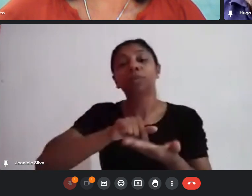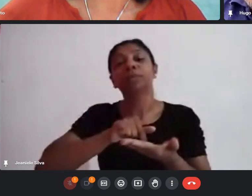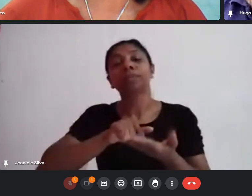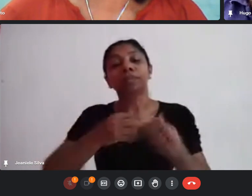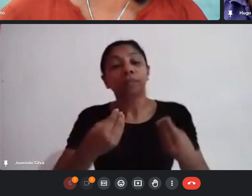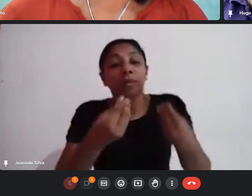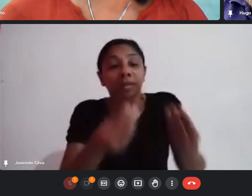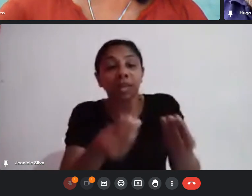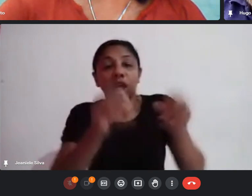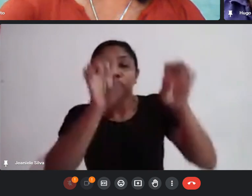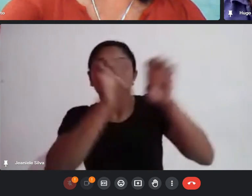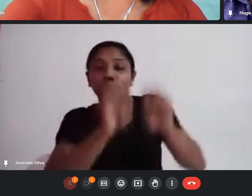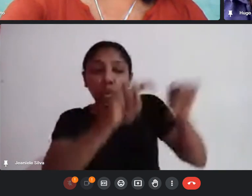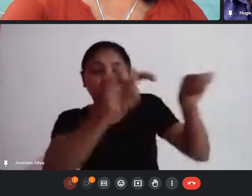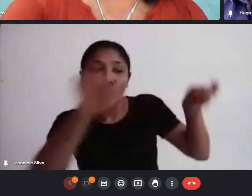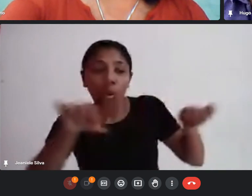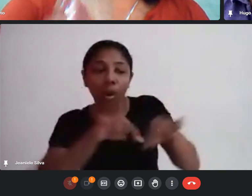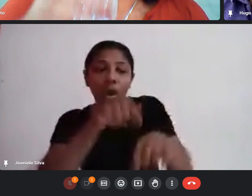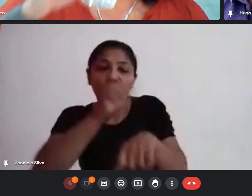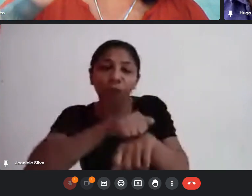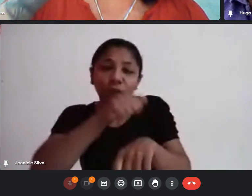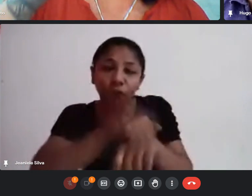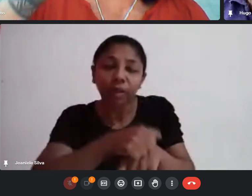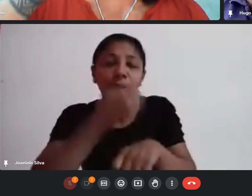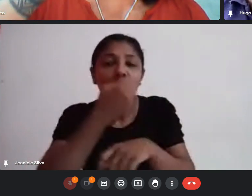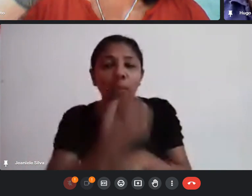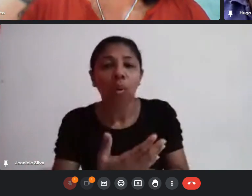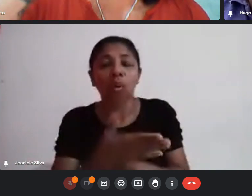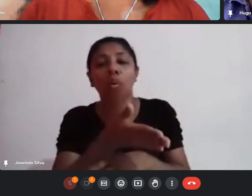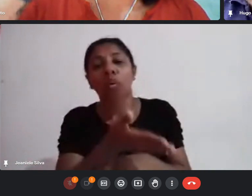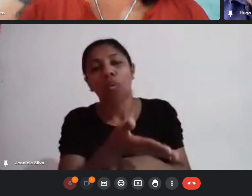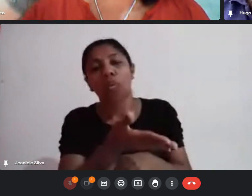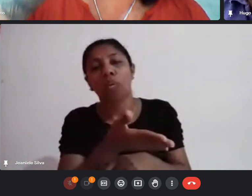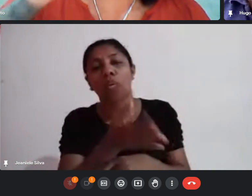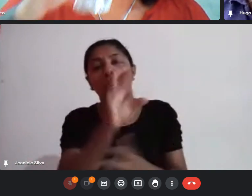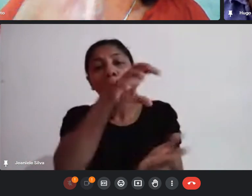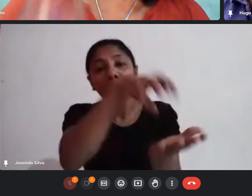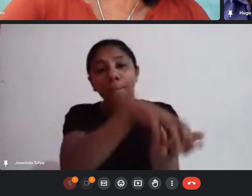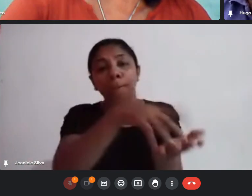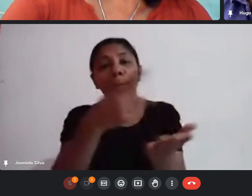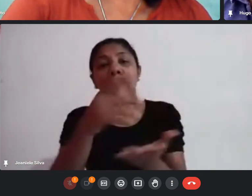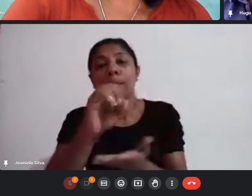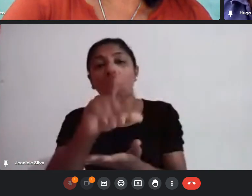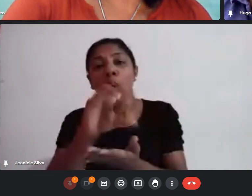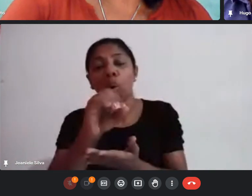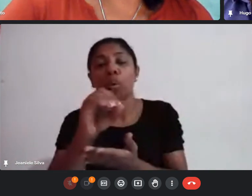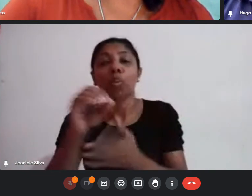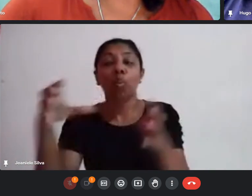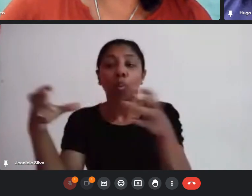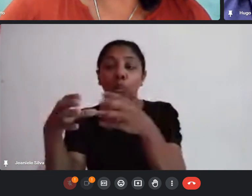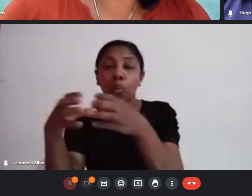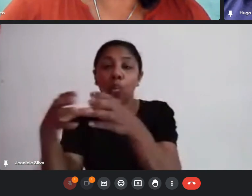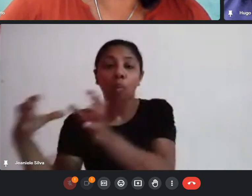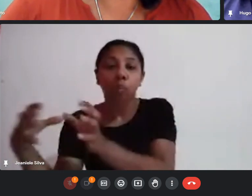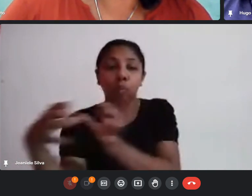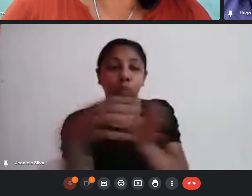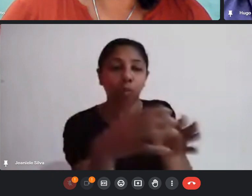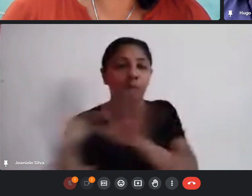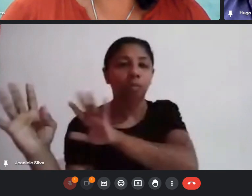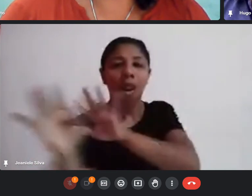uma estruturação física a polos aonde os grupos se aglutinassem e inclusive